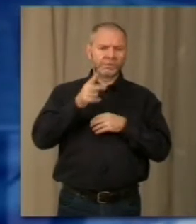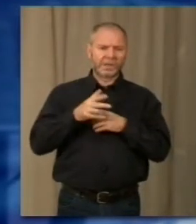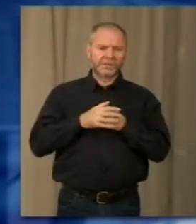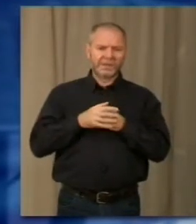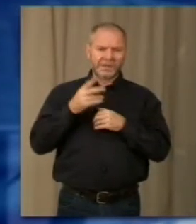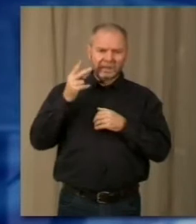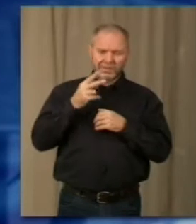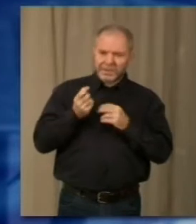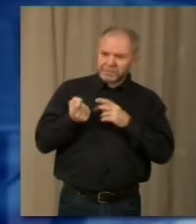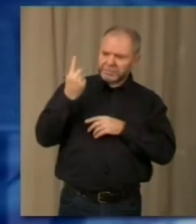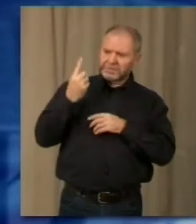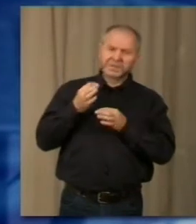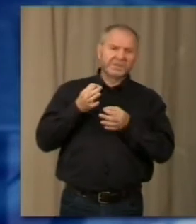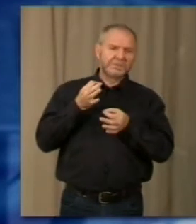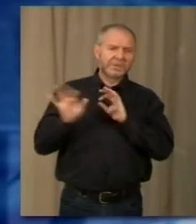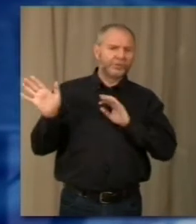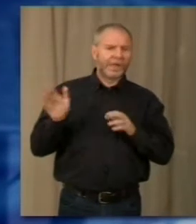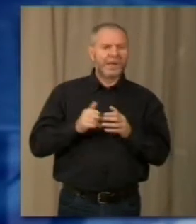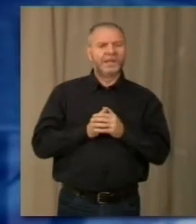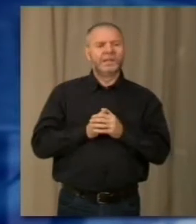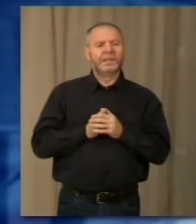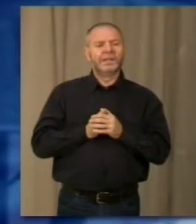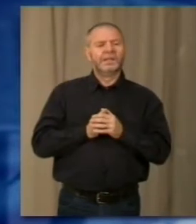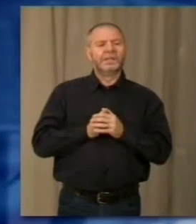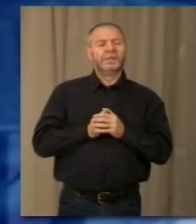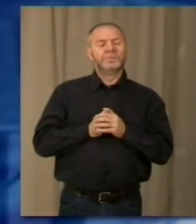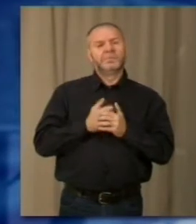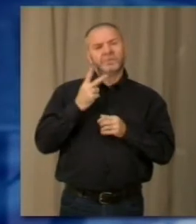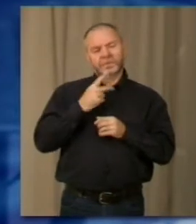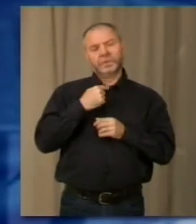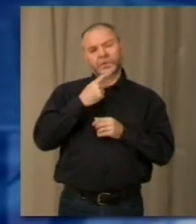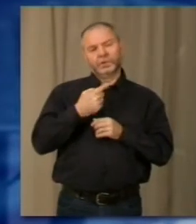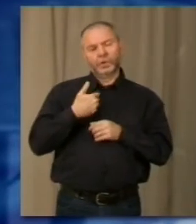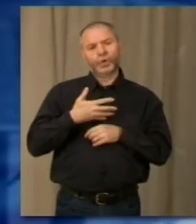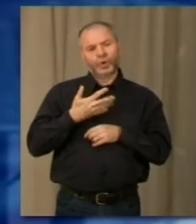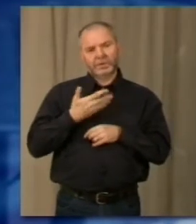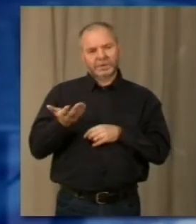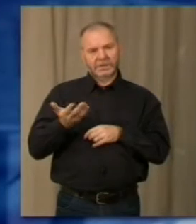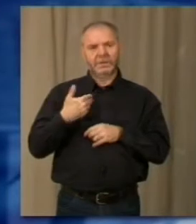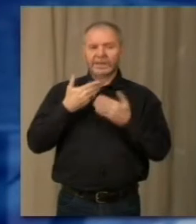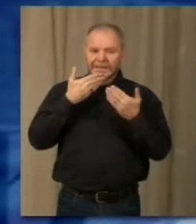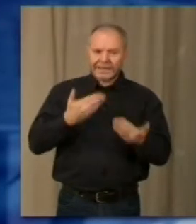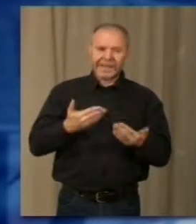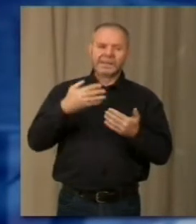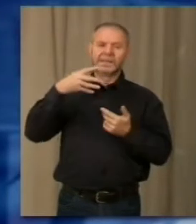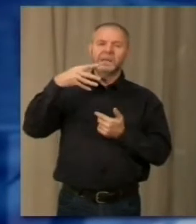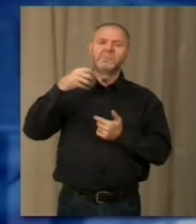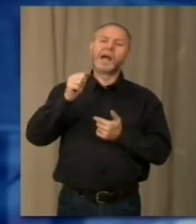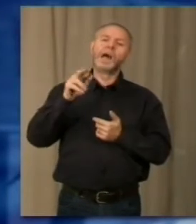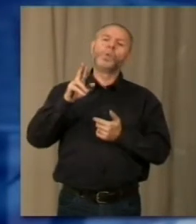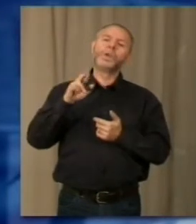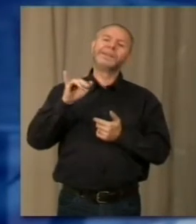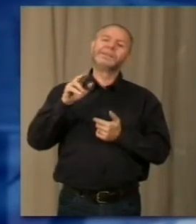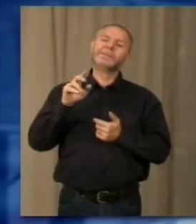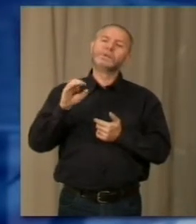hai rappresentato qualcosa di speciale. Mi fa piacere, sono contento e ringrazio Maurizio, credo che l